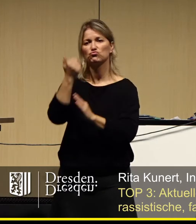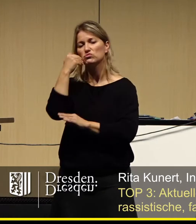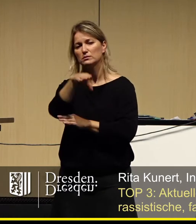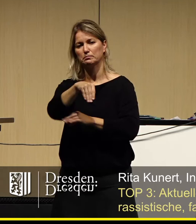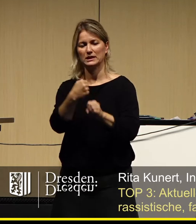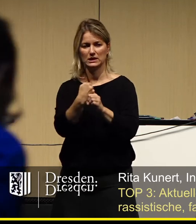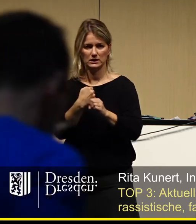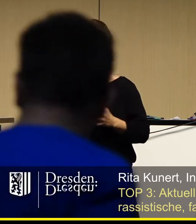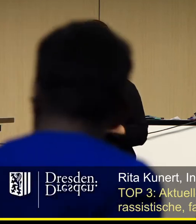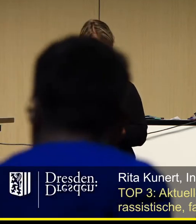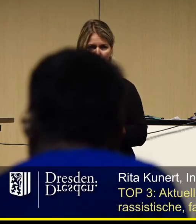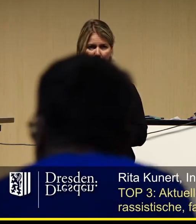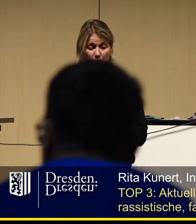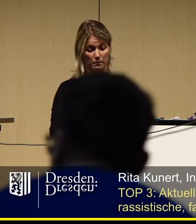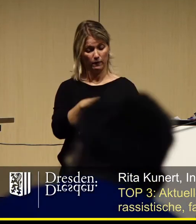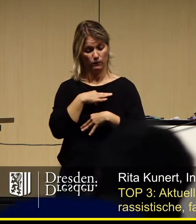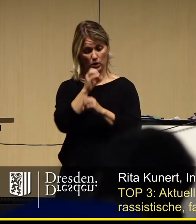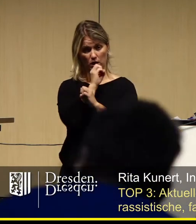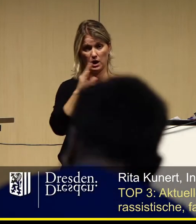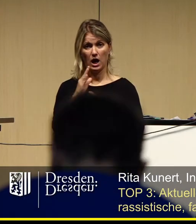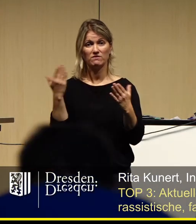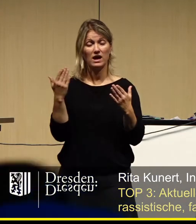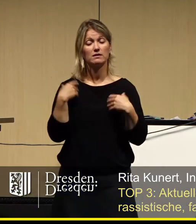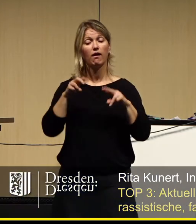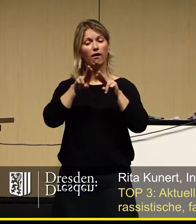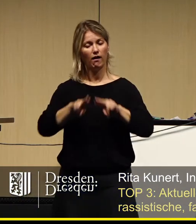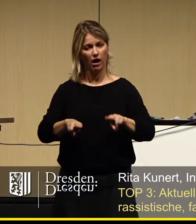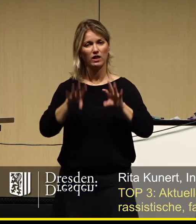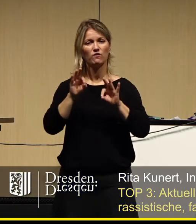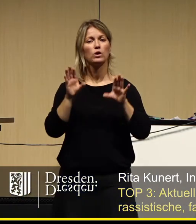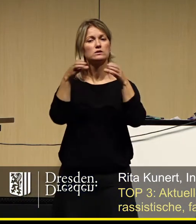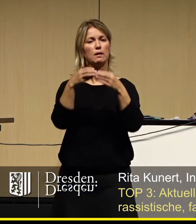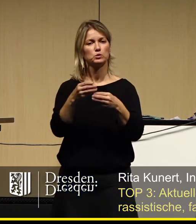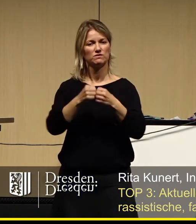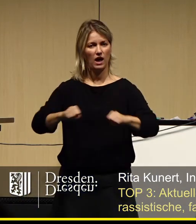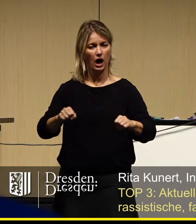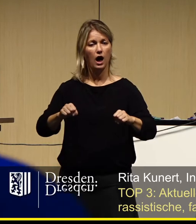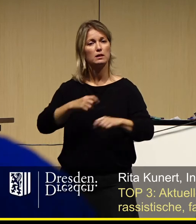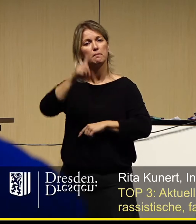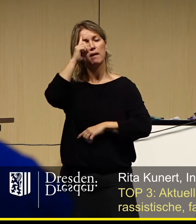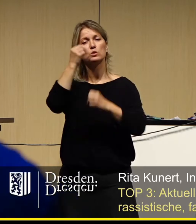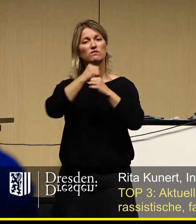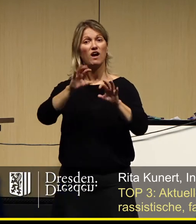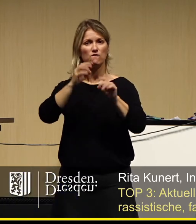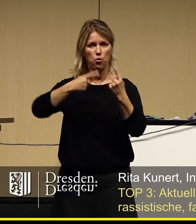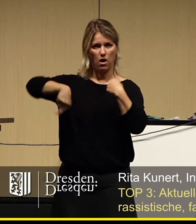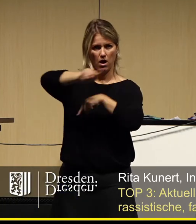Eins ist uns völlig klar, das Recht auf Versammlungsfreiheit und Meinungsfreiheit gilt für alle.